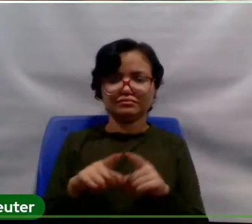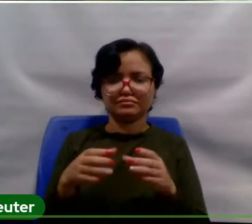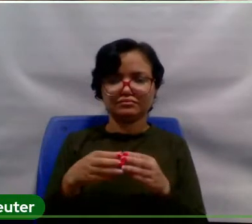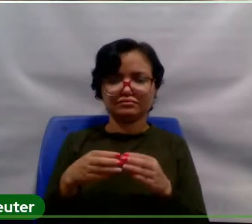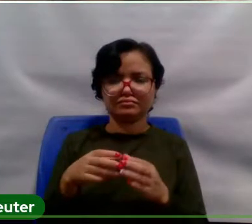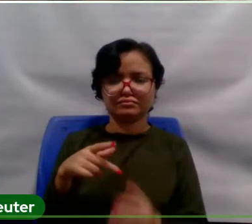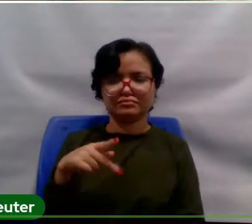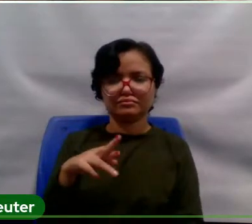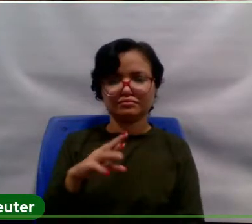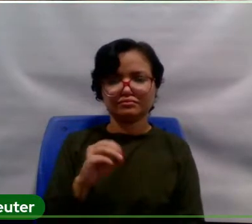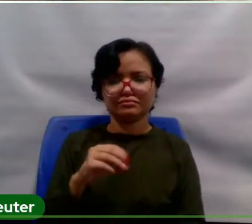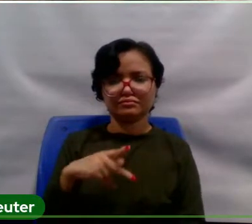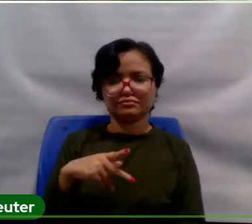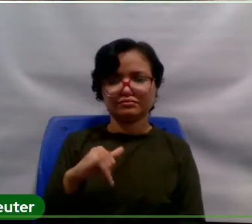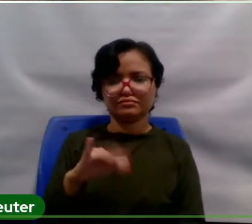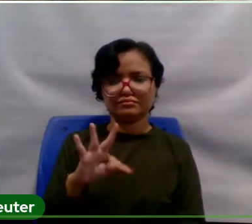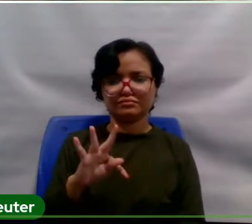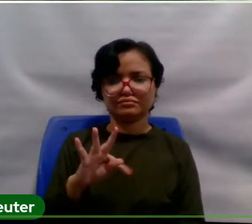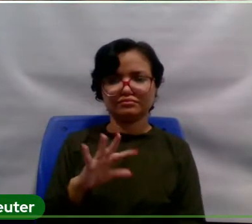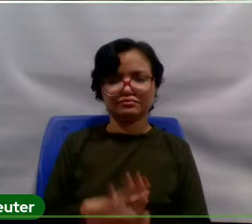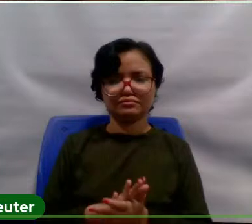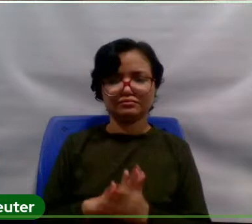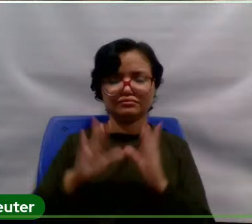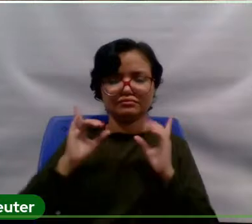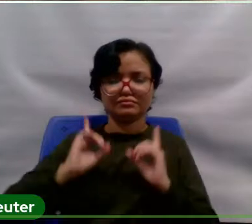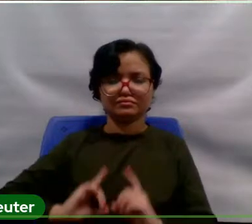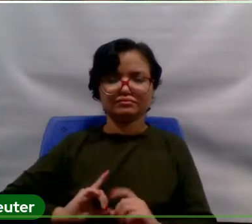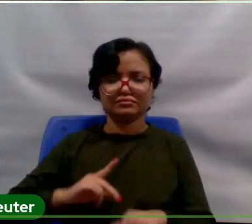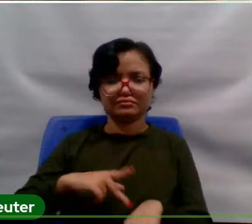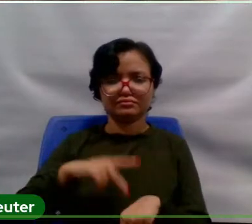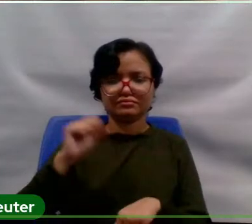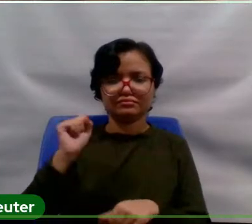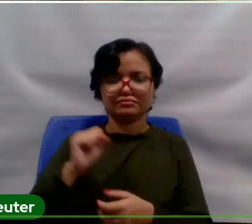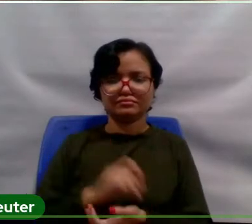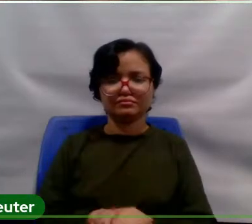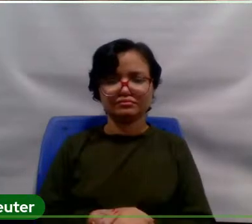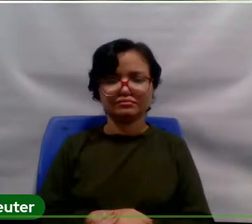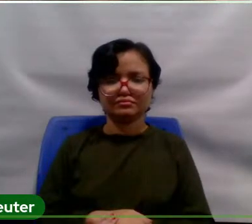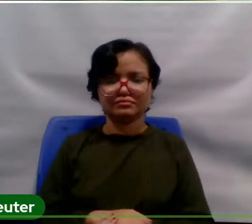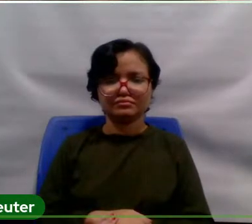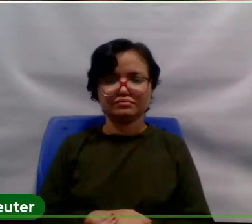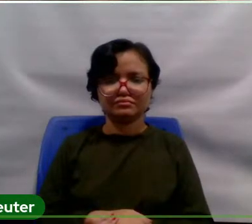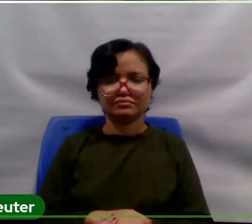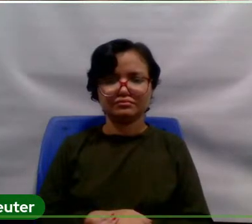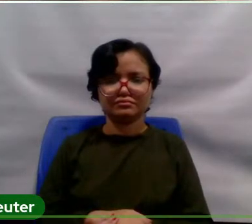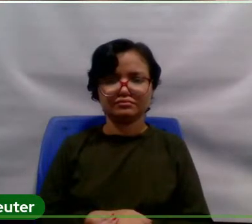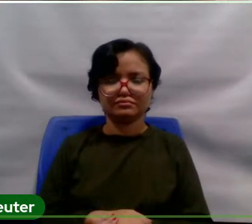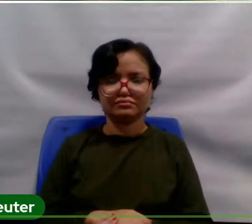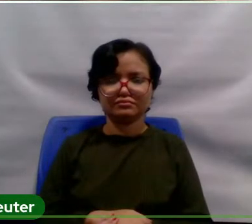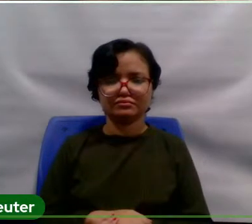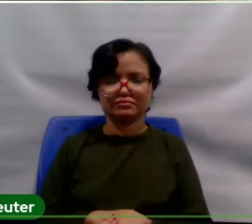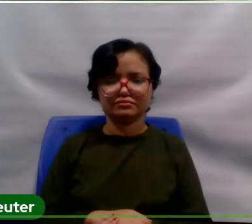né? Em especial a diretoria de pós-graduação. Que tem sido uma grande